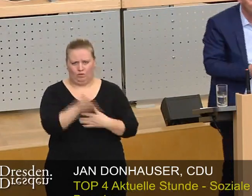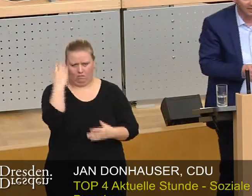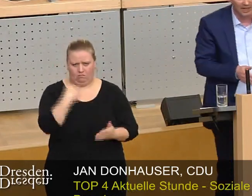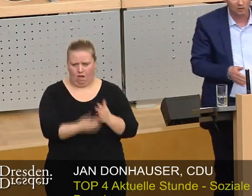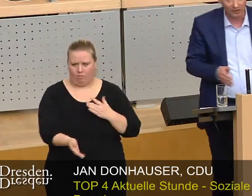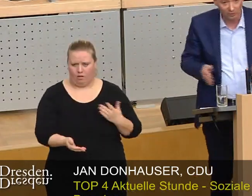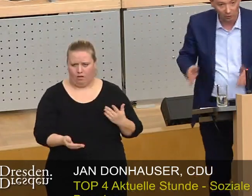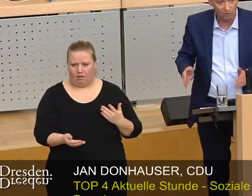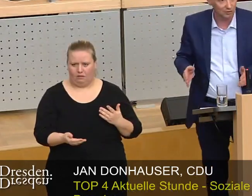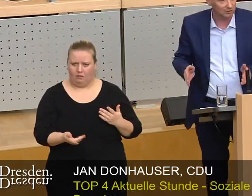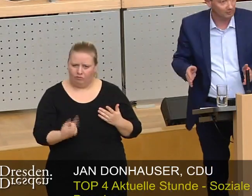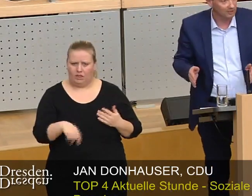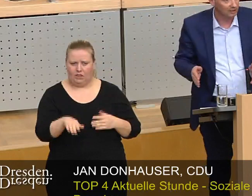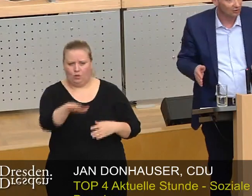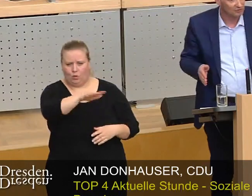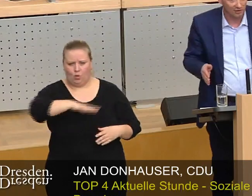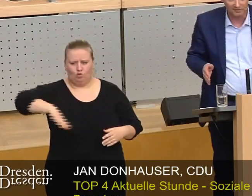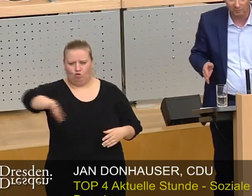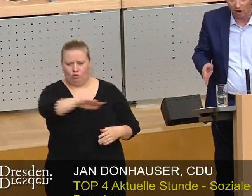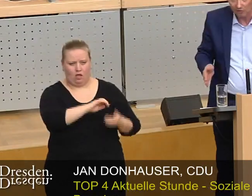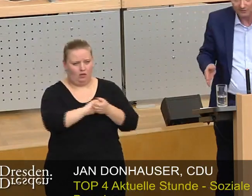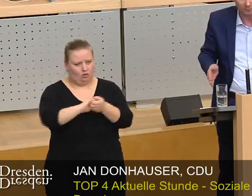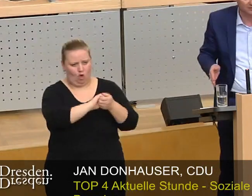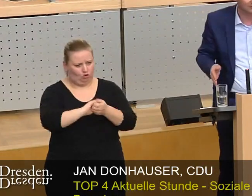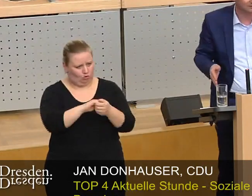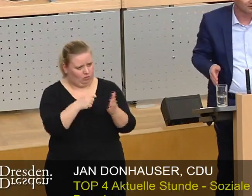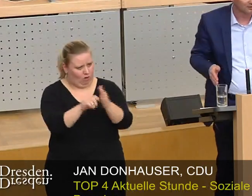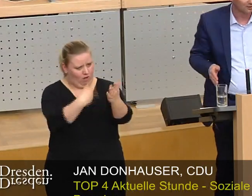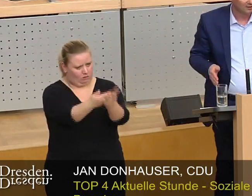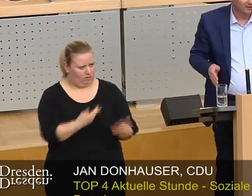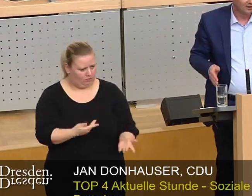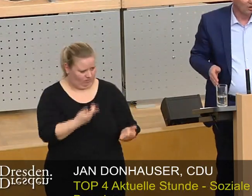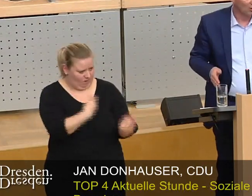abgelehnt, entsprechende Grundstücke den Genossenschaften zum Kauf anzubieten.